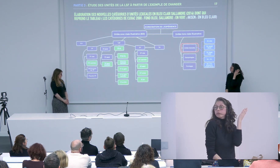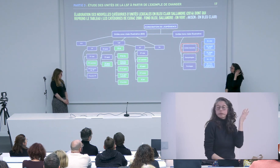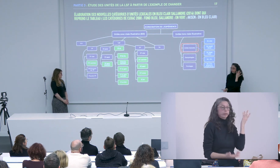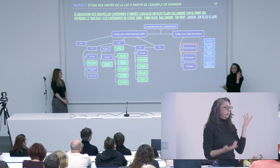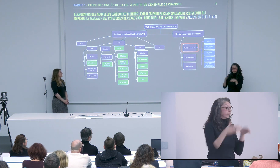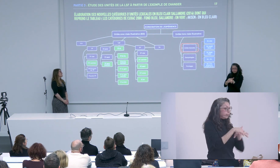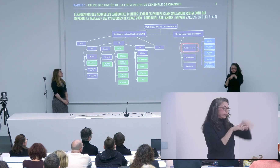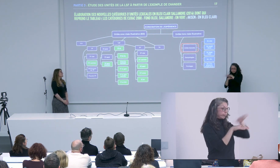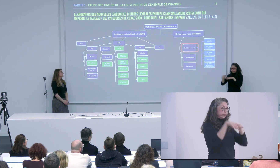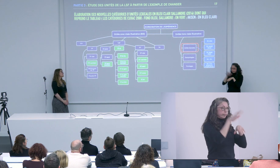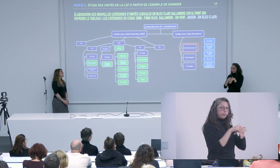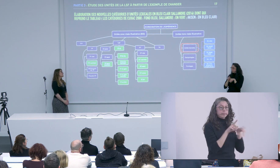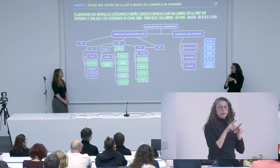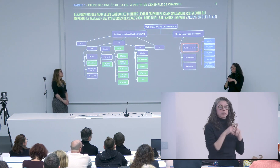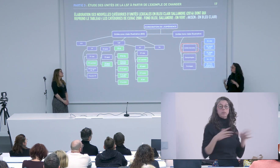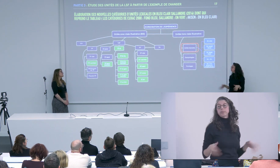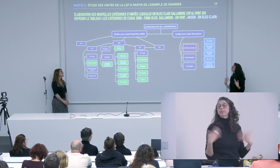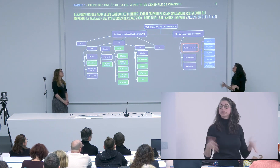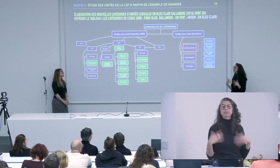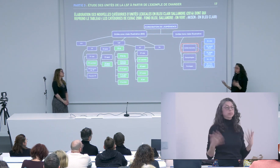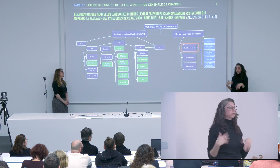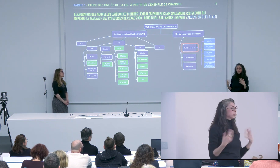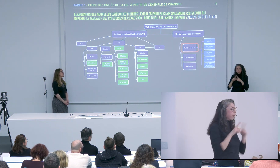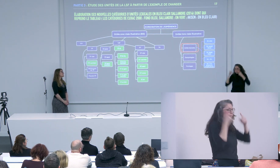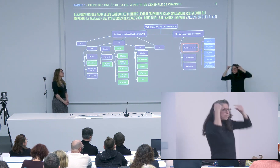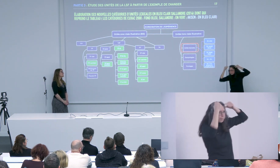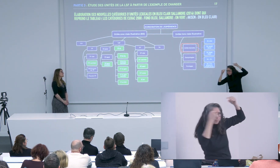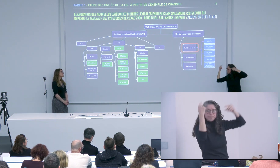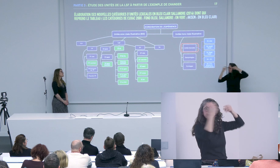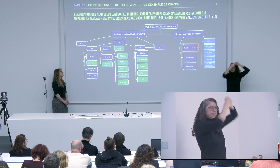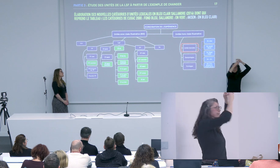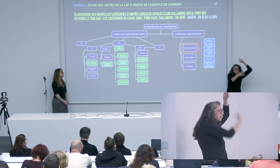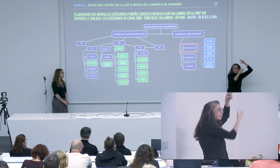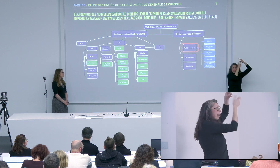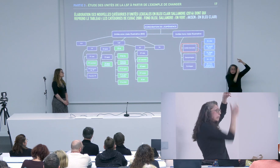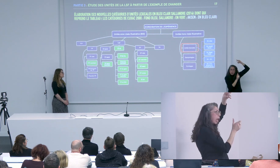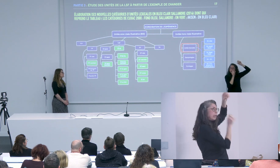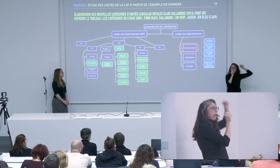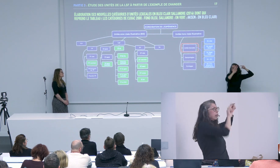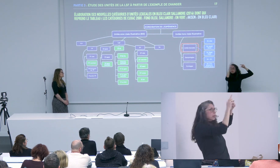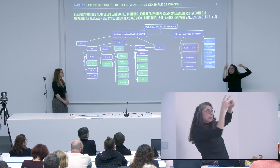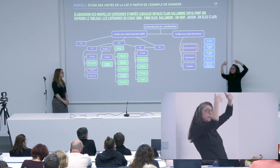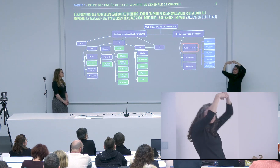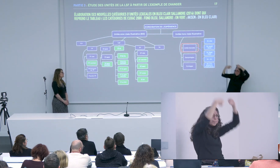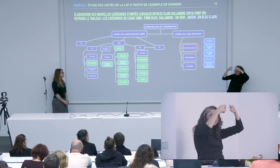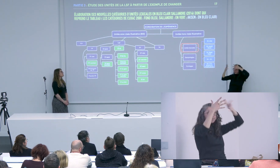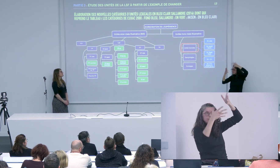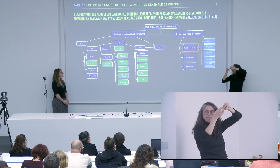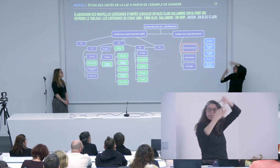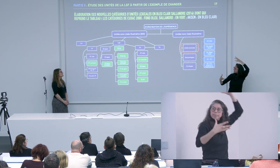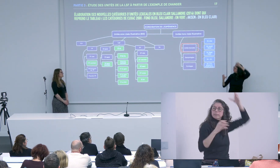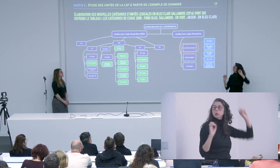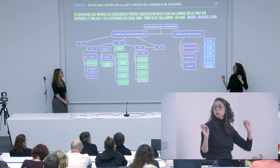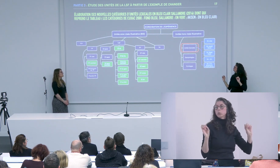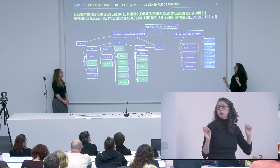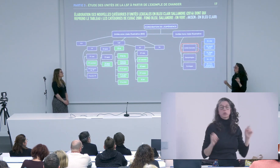sur les interprètes finalement où il y avait des choses qui s'amoncelaient dans le discours il n'y pas forcément de structuration pour